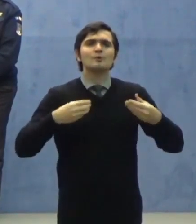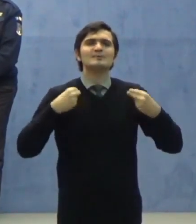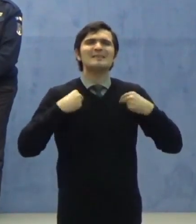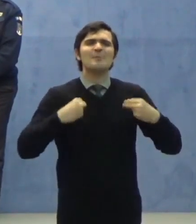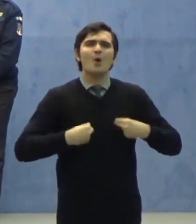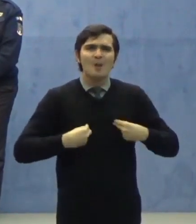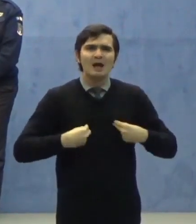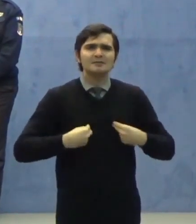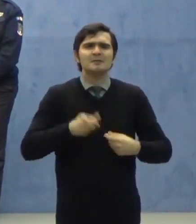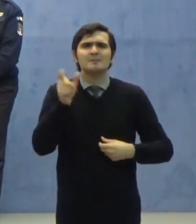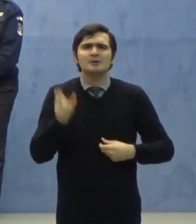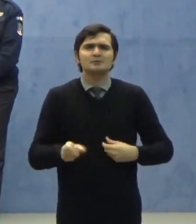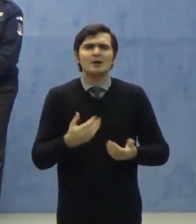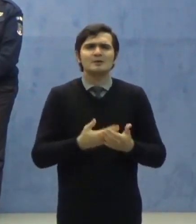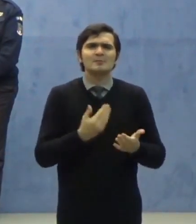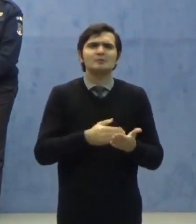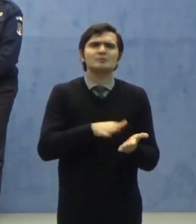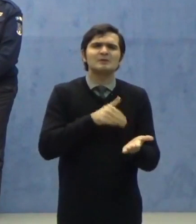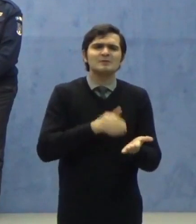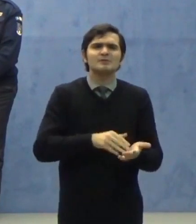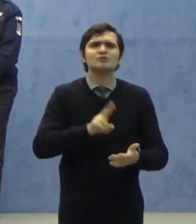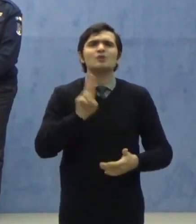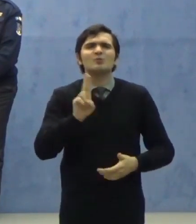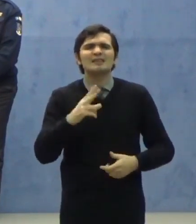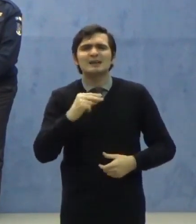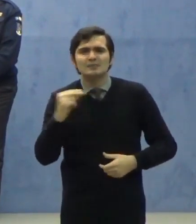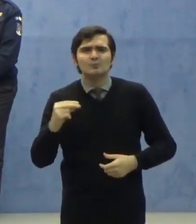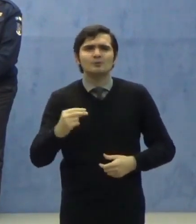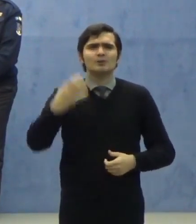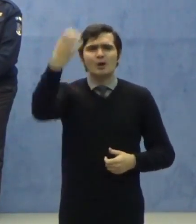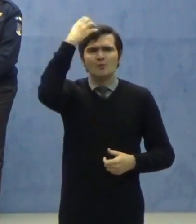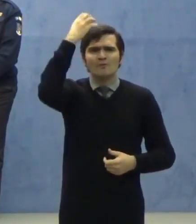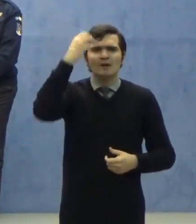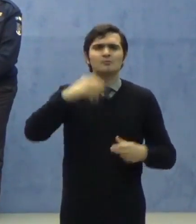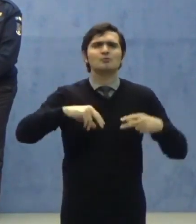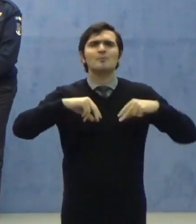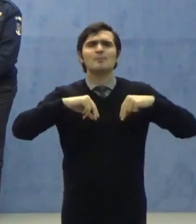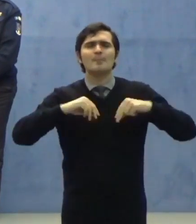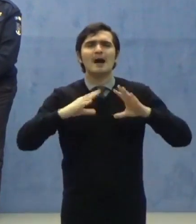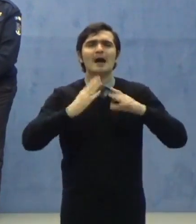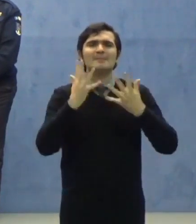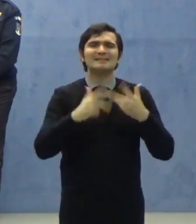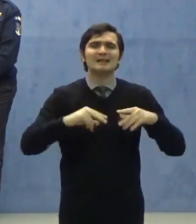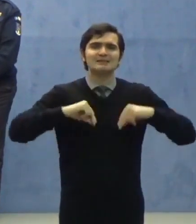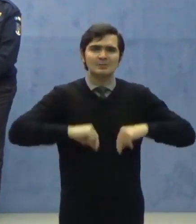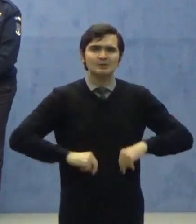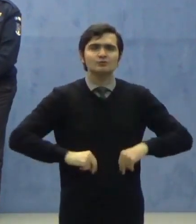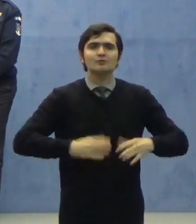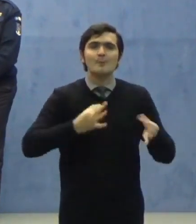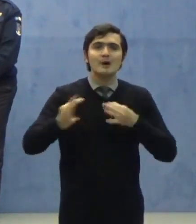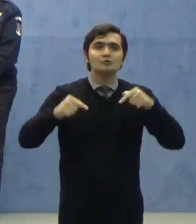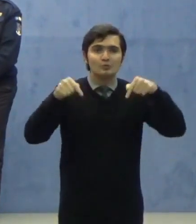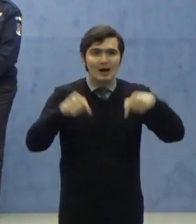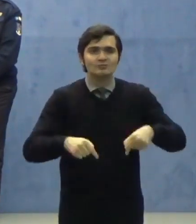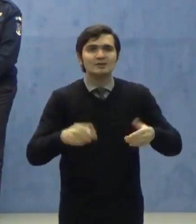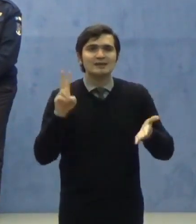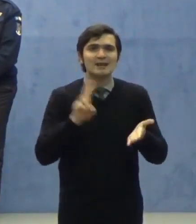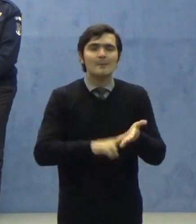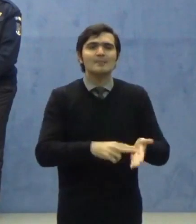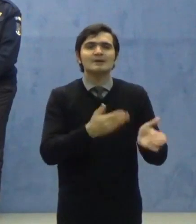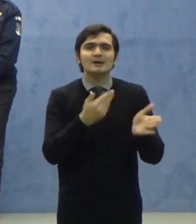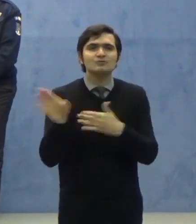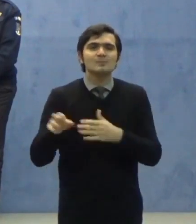serviciile de utilitate publică, Guvernul României, administrația prezidențială, și măsura se aplică începând cu data de 23